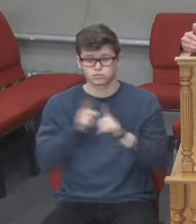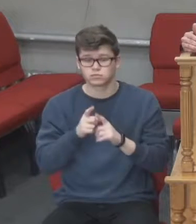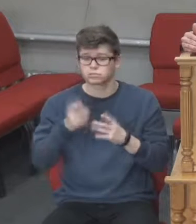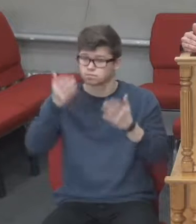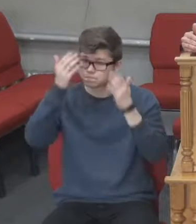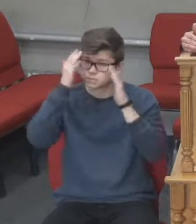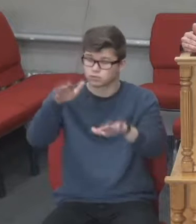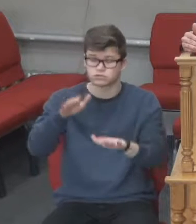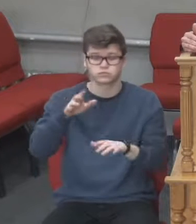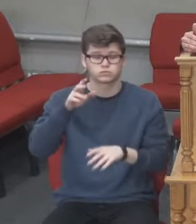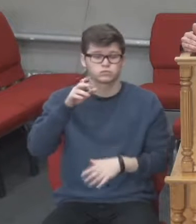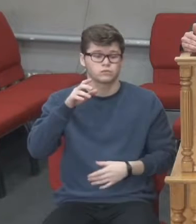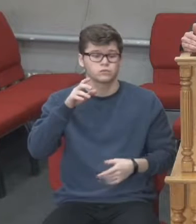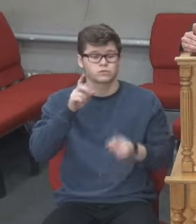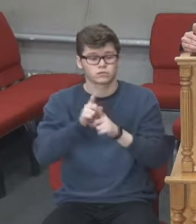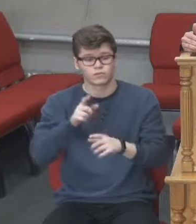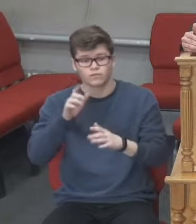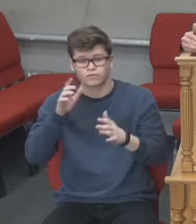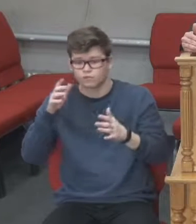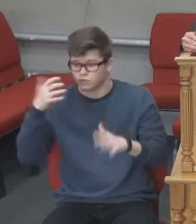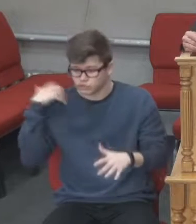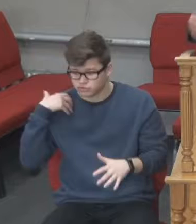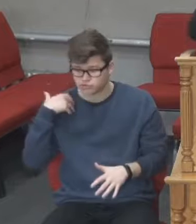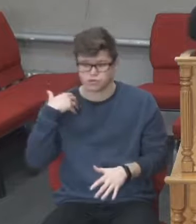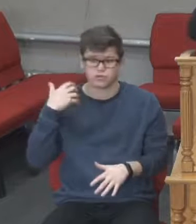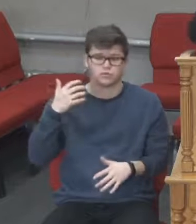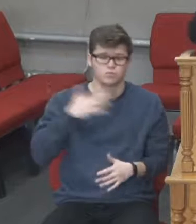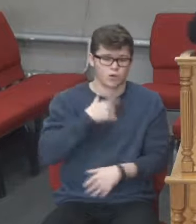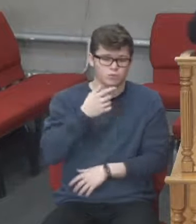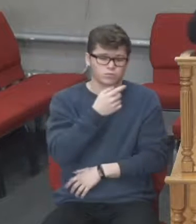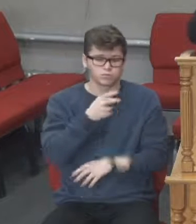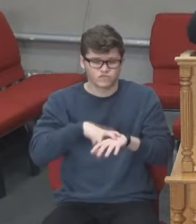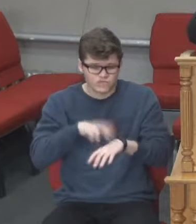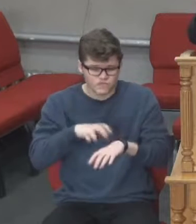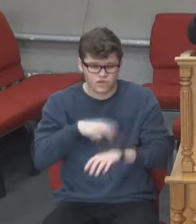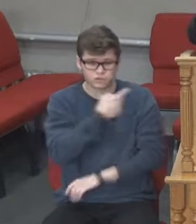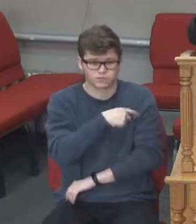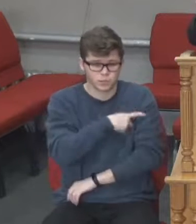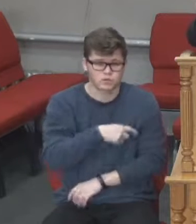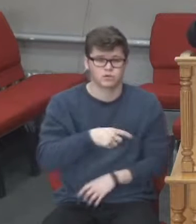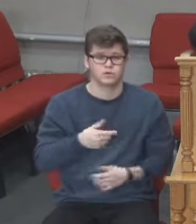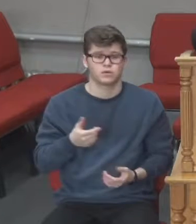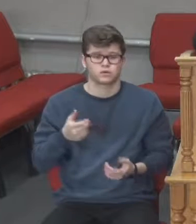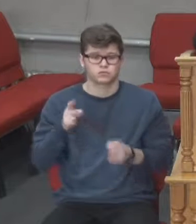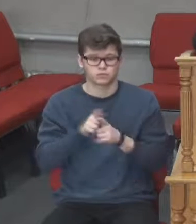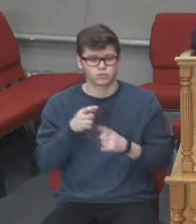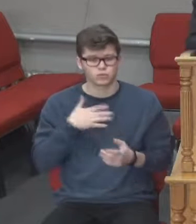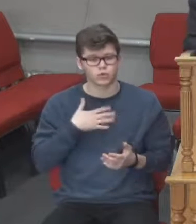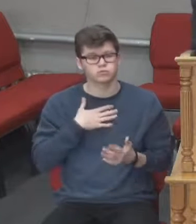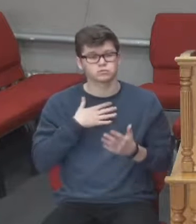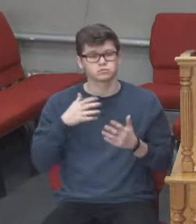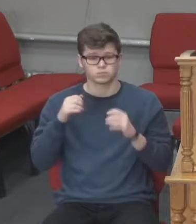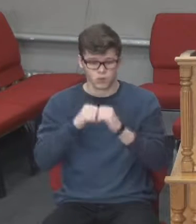Україну, благословити і помолитися за лікарів. Наша молитва має бути конкретною. Перше,